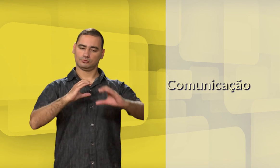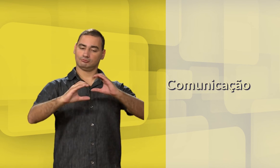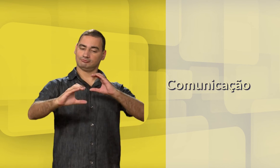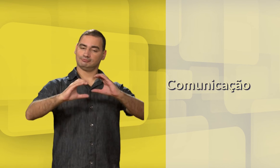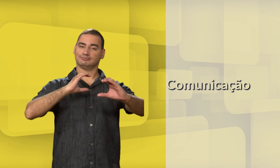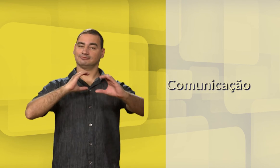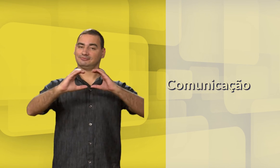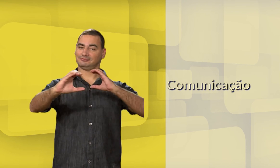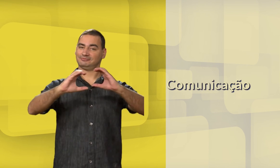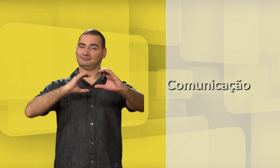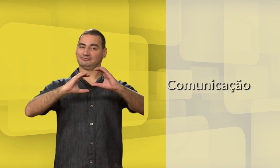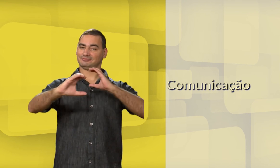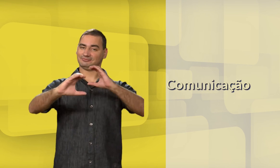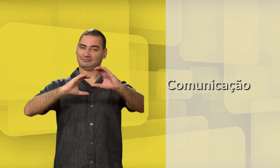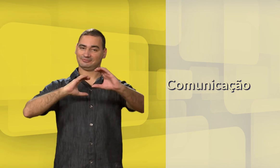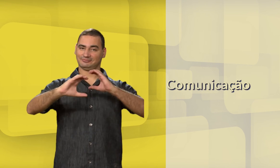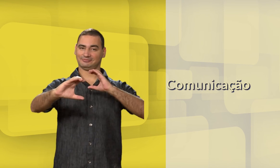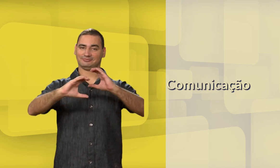Comunicação